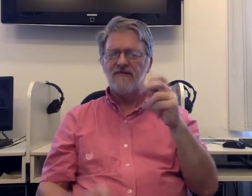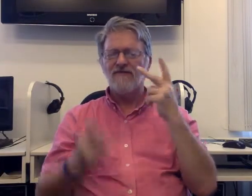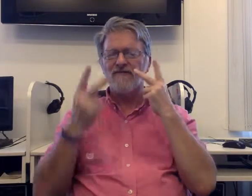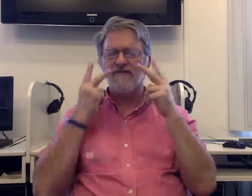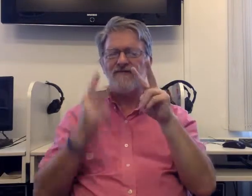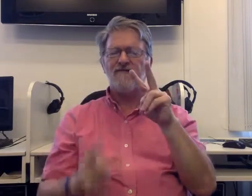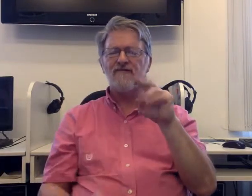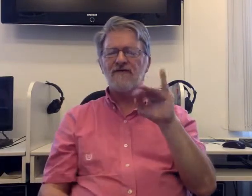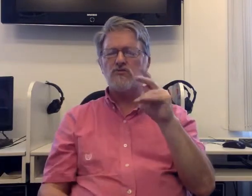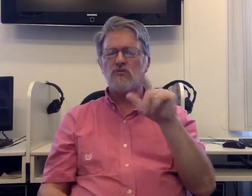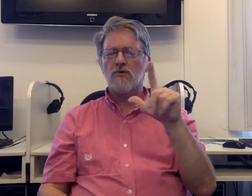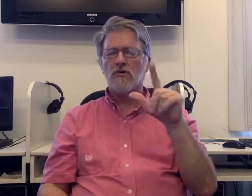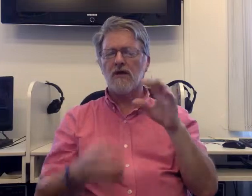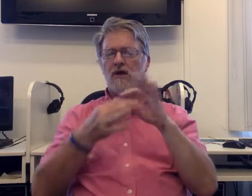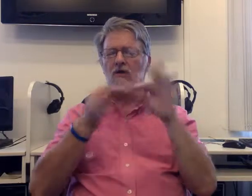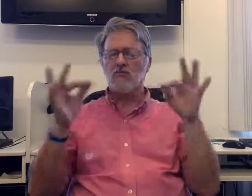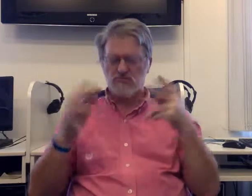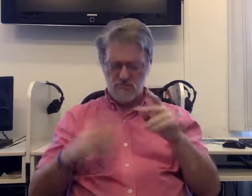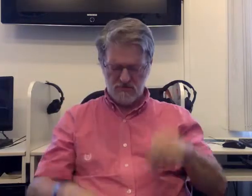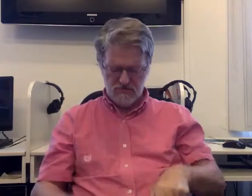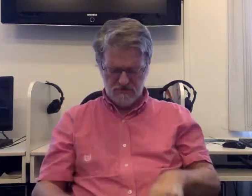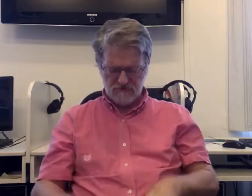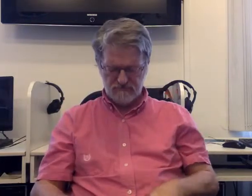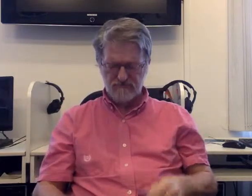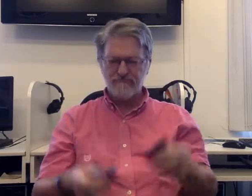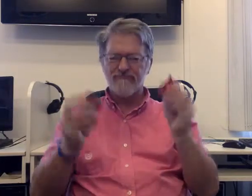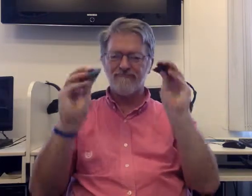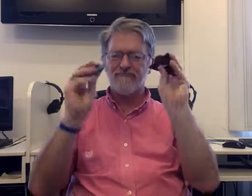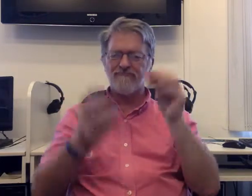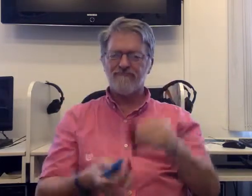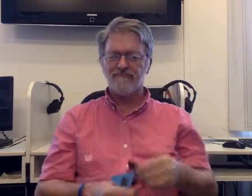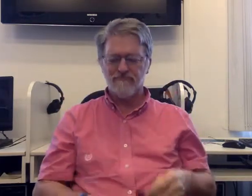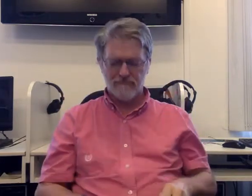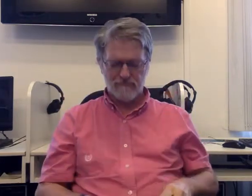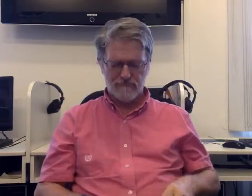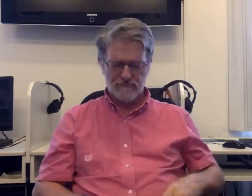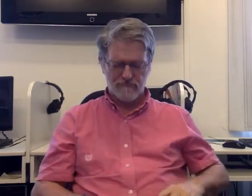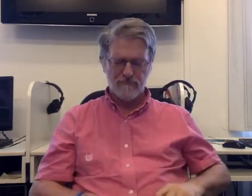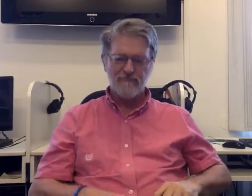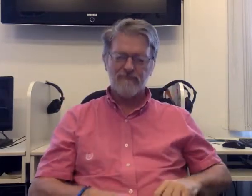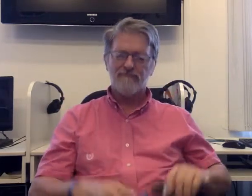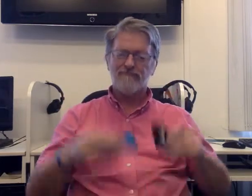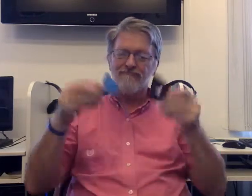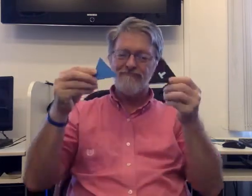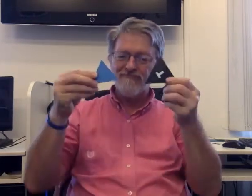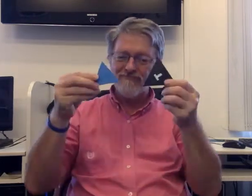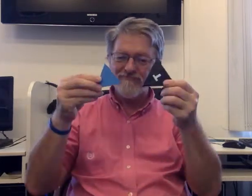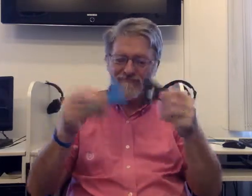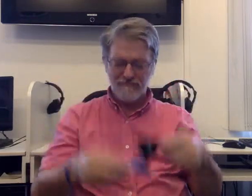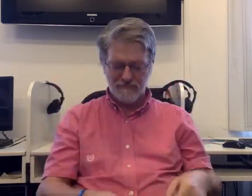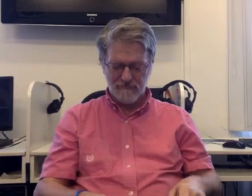Ale o tom, o čem chci mluvit, je nová metoda pro výuku angličtiny, která se jmenuje Manipulative Visual Language.